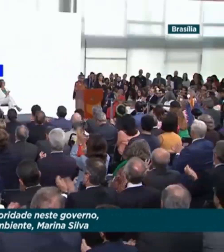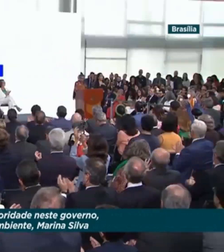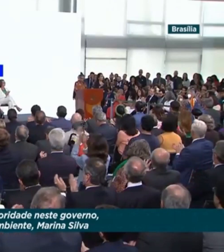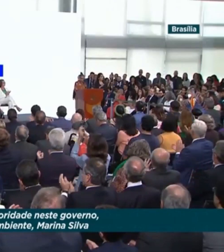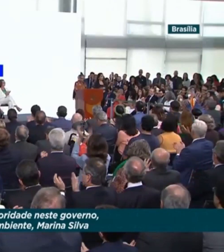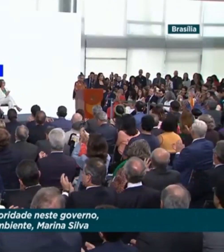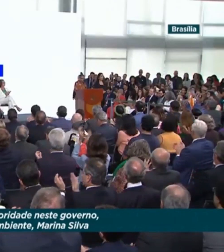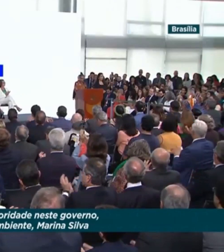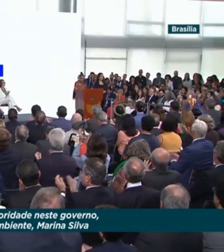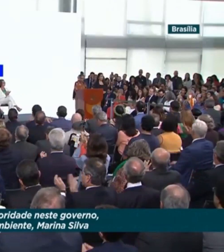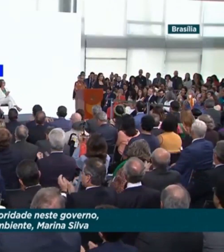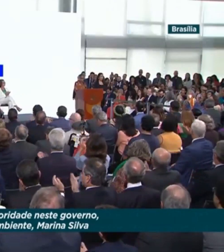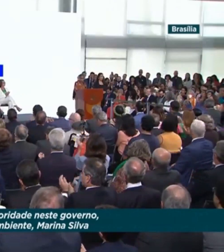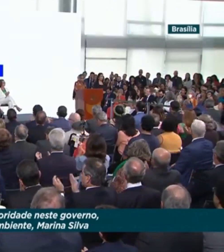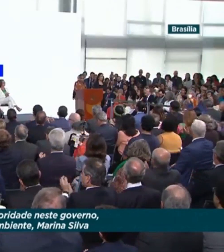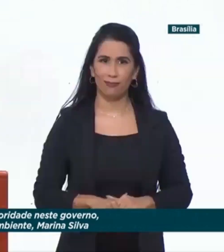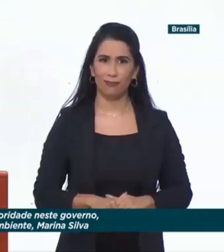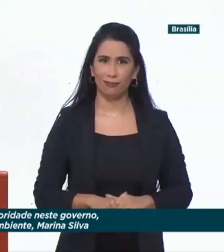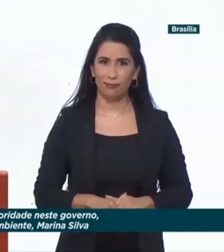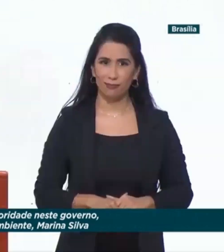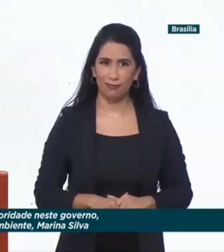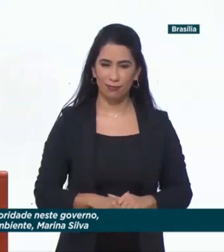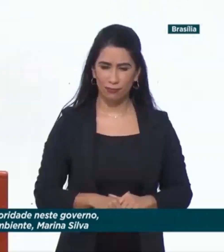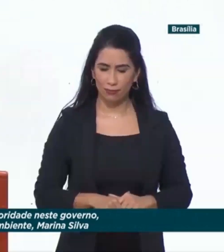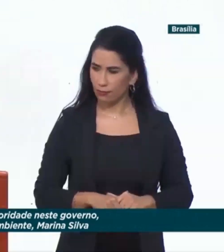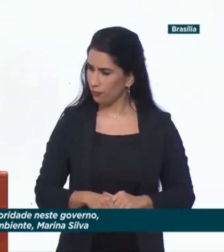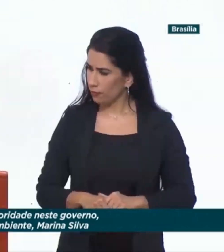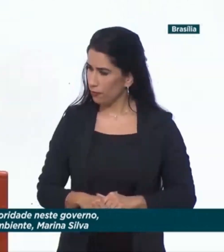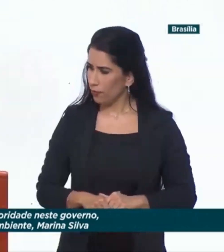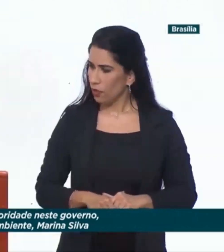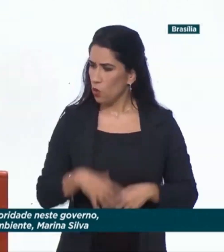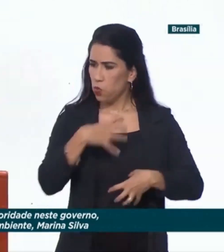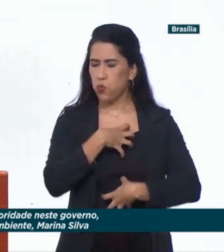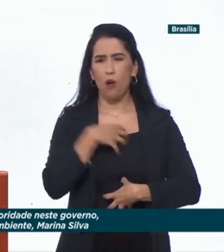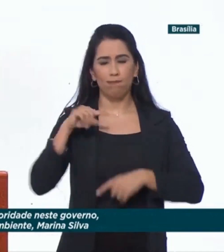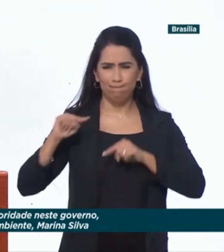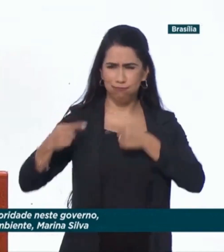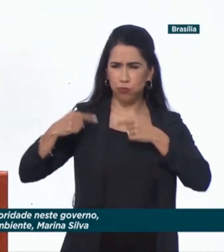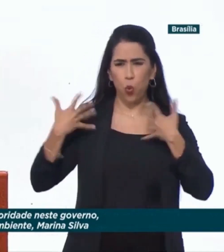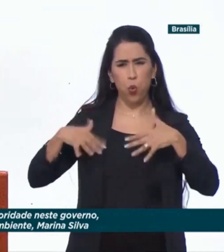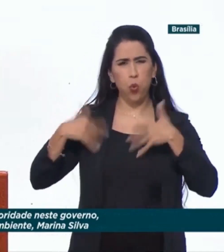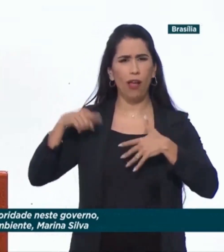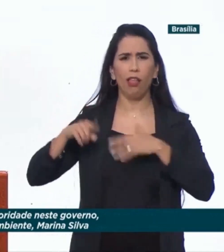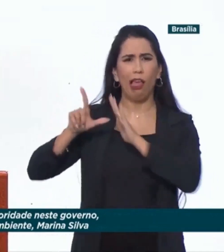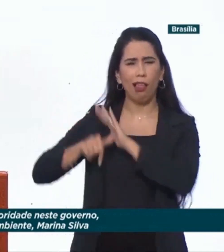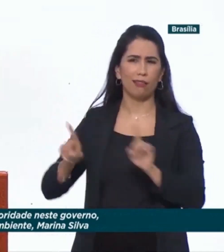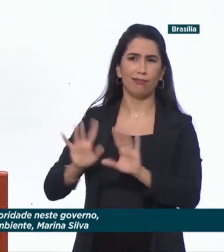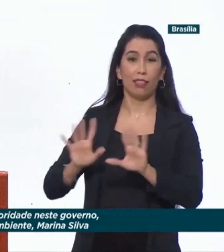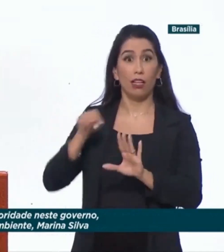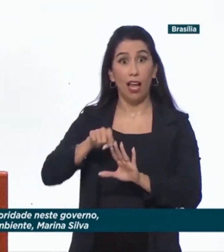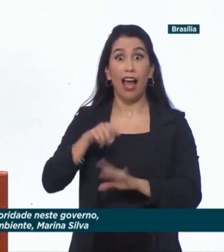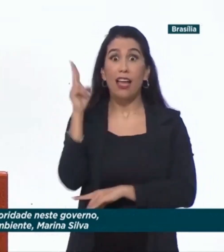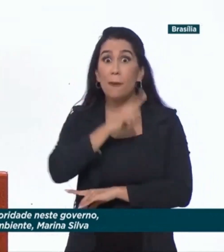internacional na agenda climática. Esse aumento nominal tem uma razão que não é retórica. A